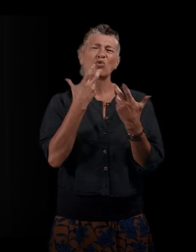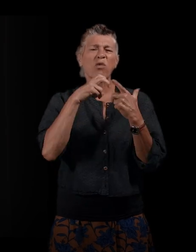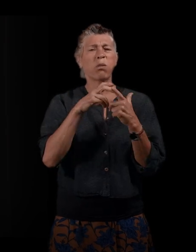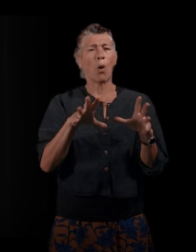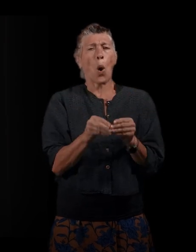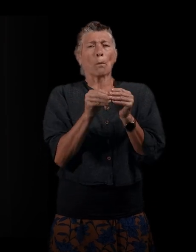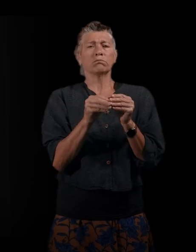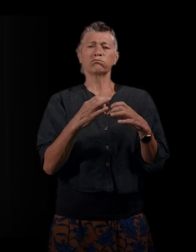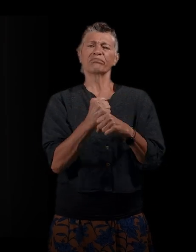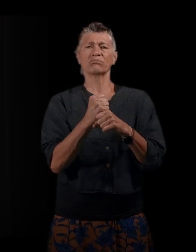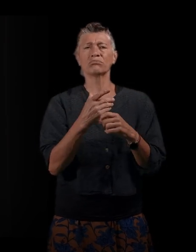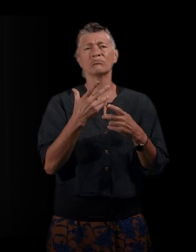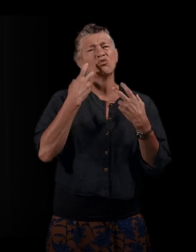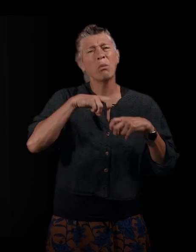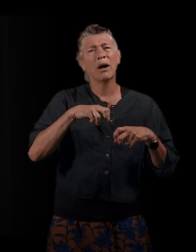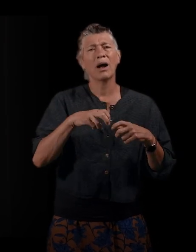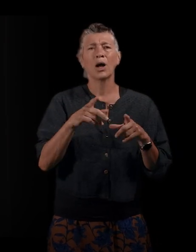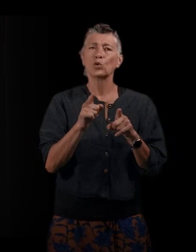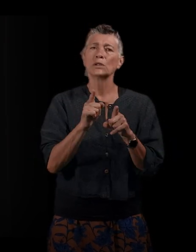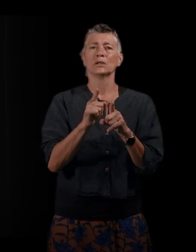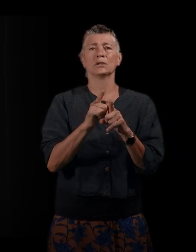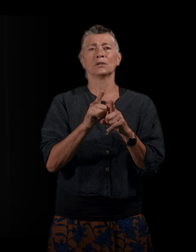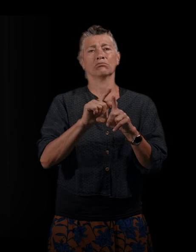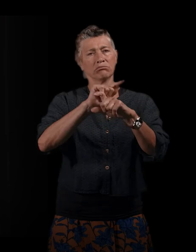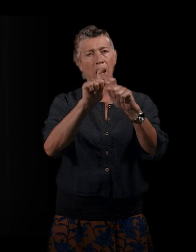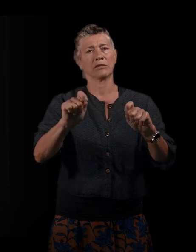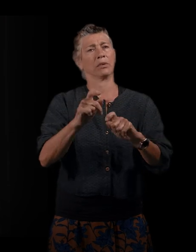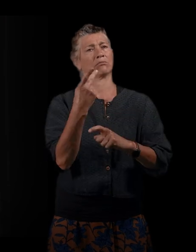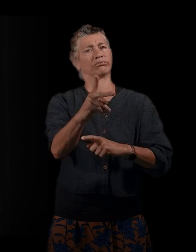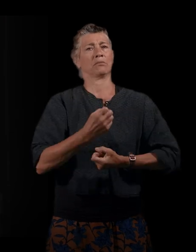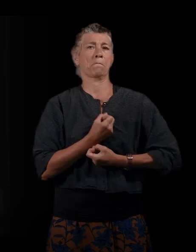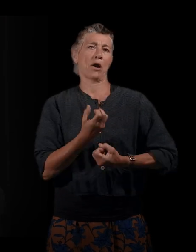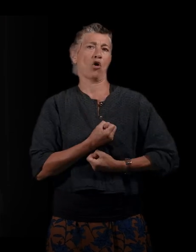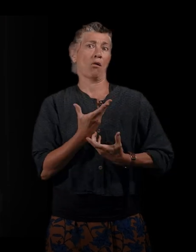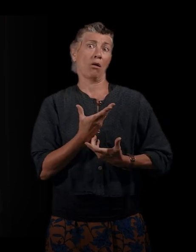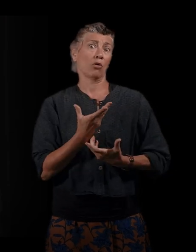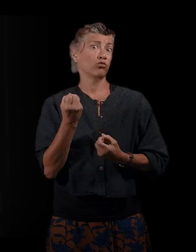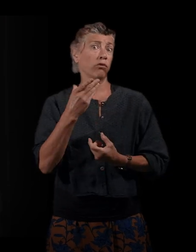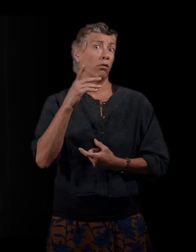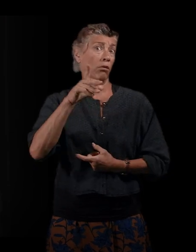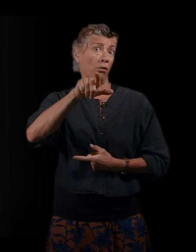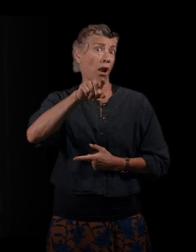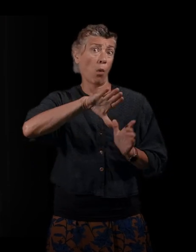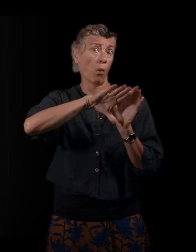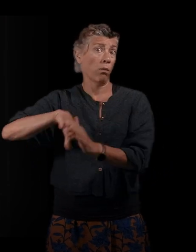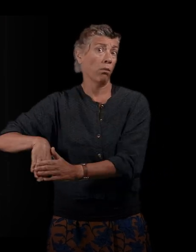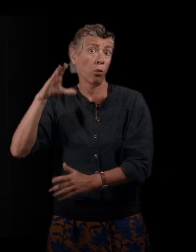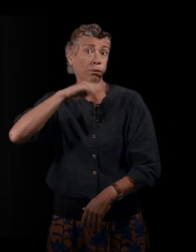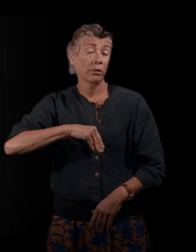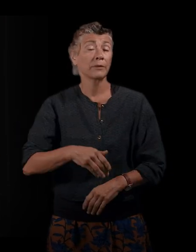aussi de leur redonner la parole, en quelque sorte, parce que c'est quand même les grandes oubliées de cette affaire. C'est des